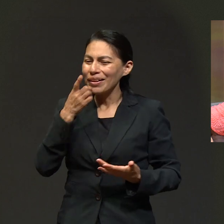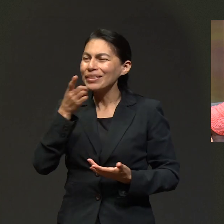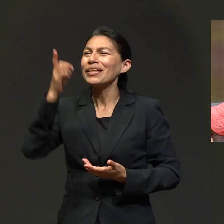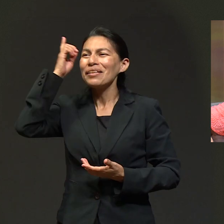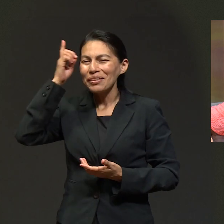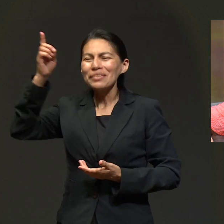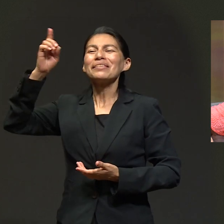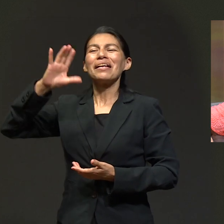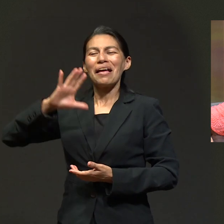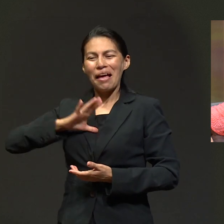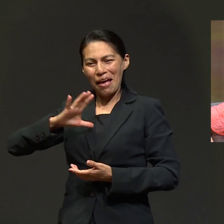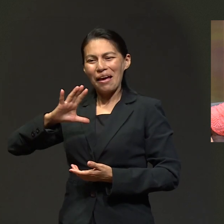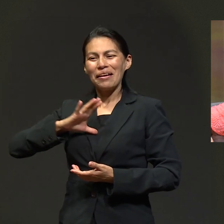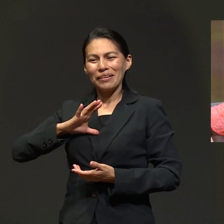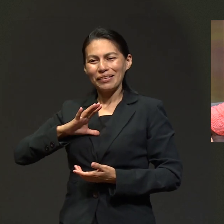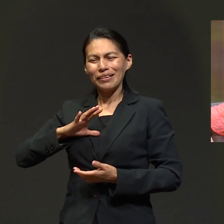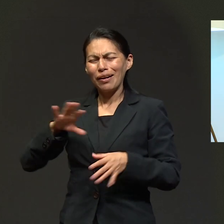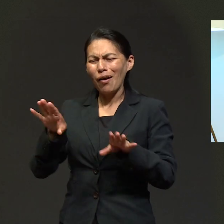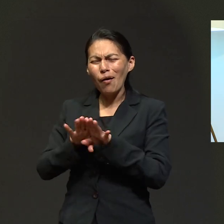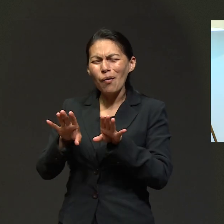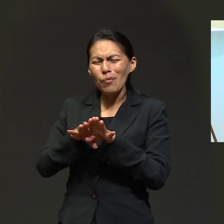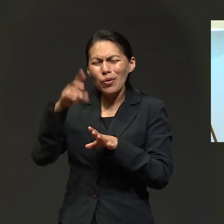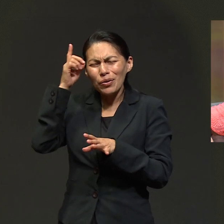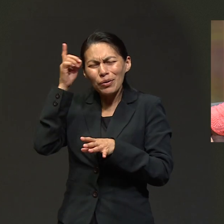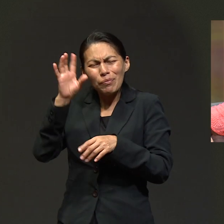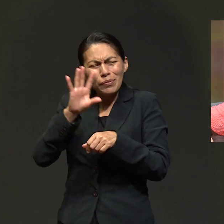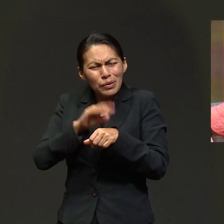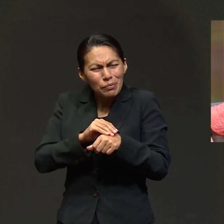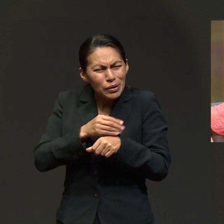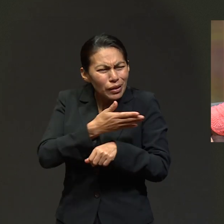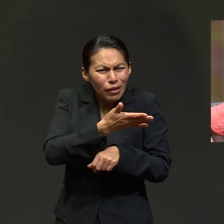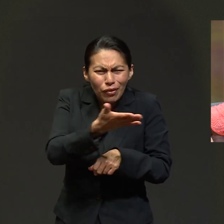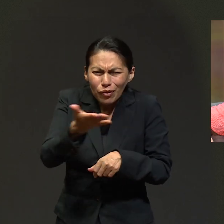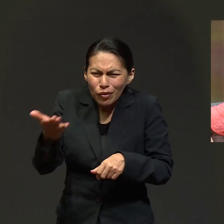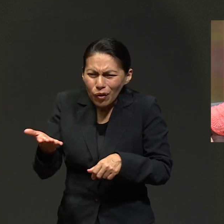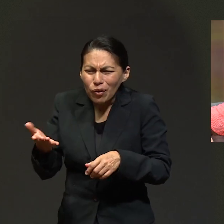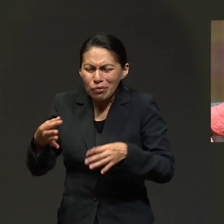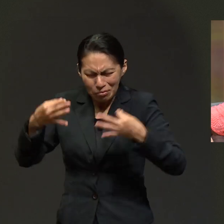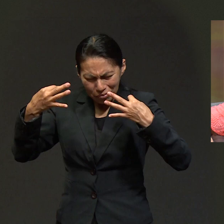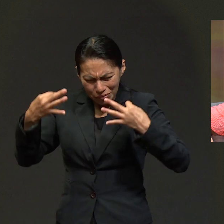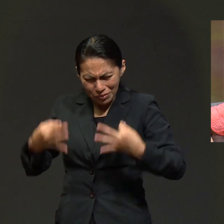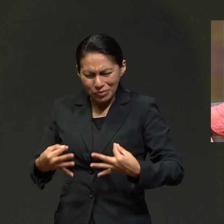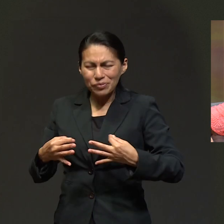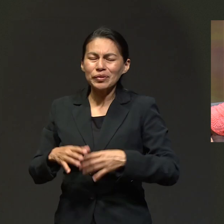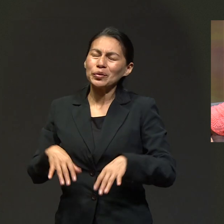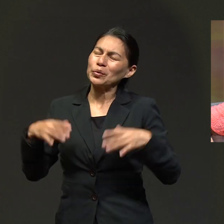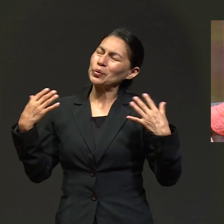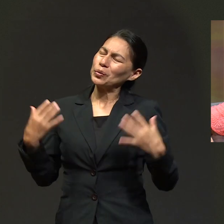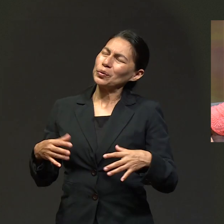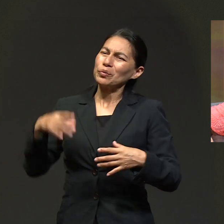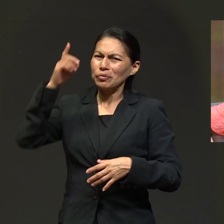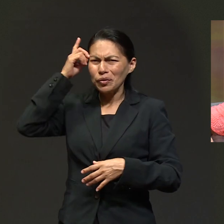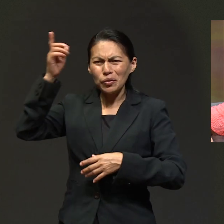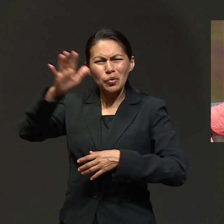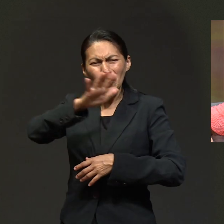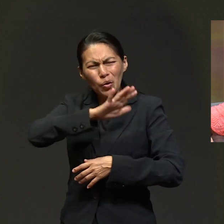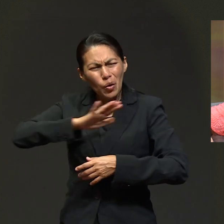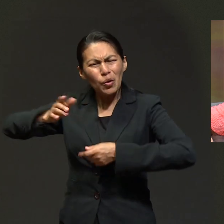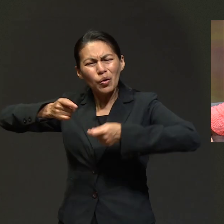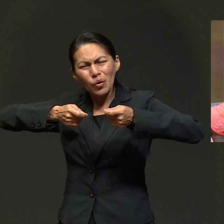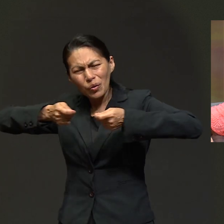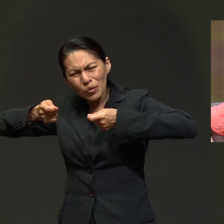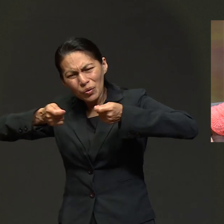ahora dicen, Dios existe. Amén. Y es realmente de cómo Dios permite las cosas para que todo realmente... Todo